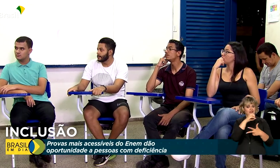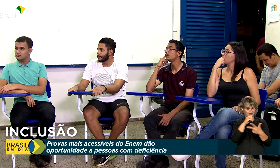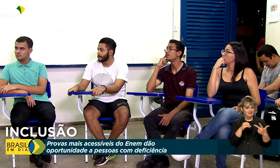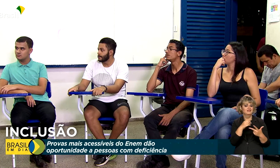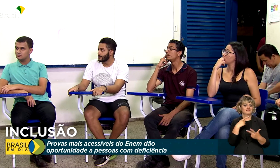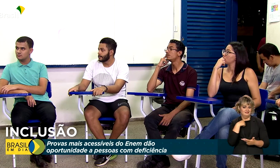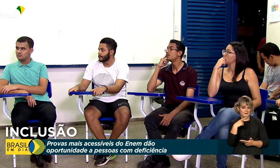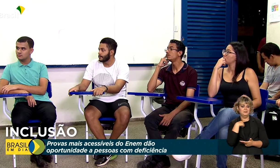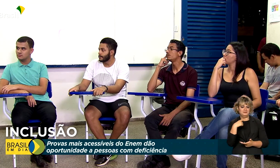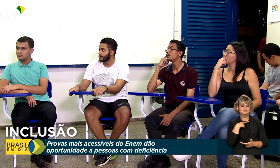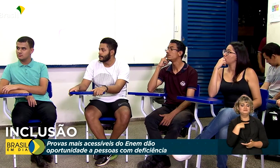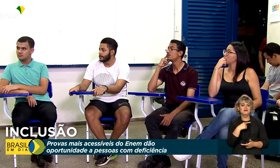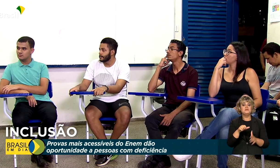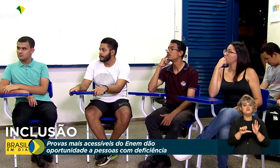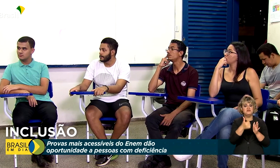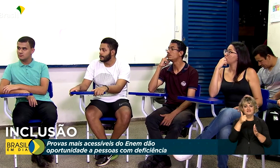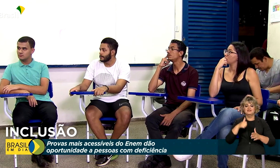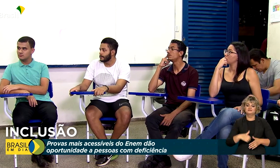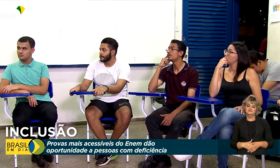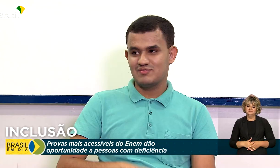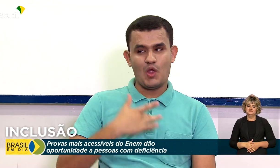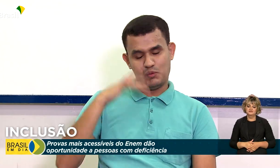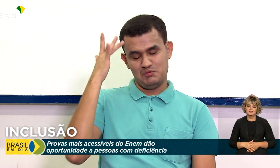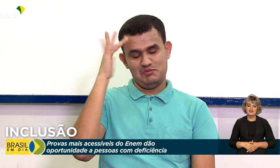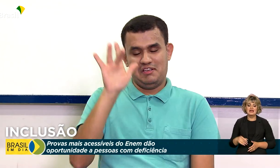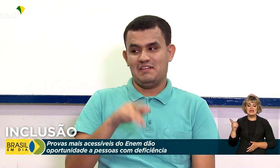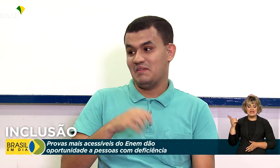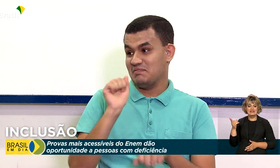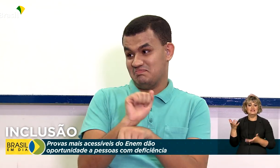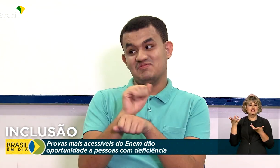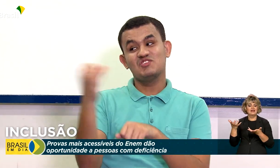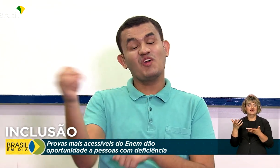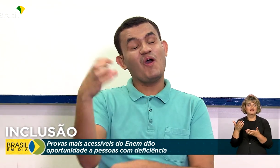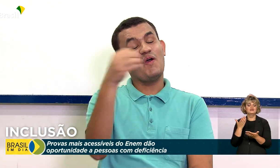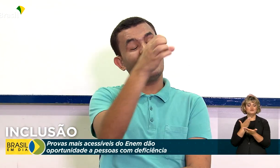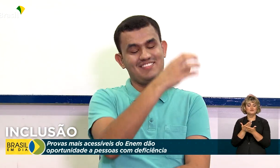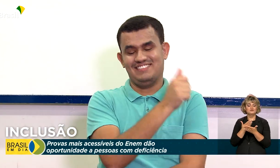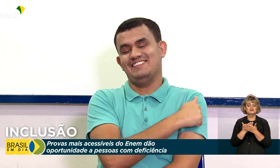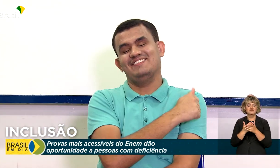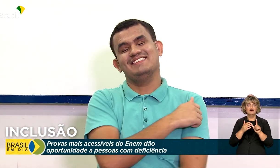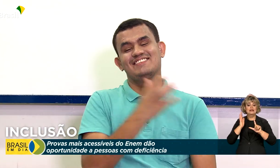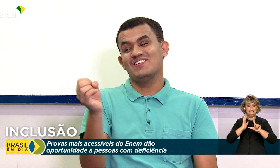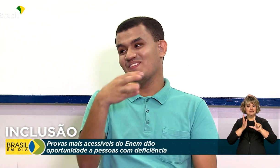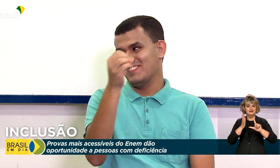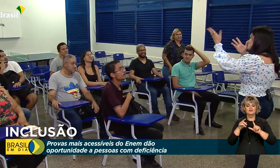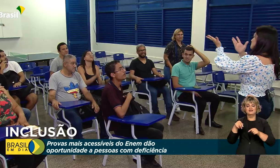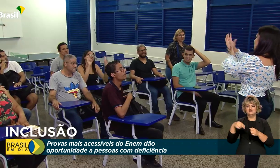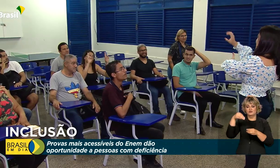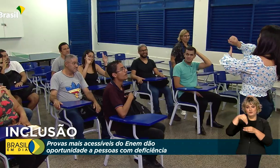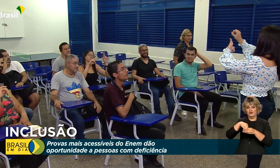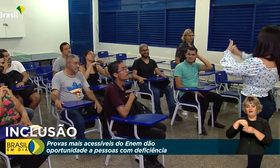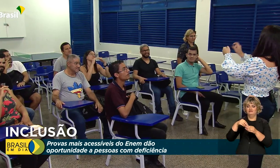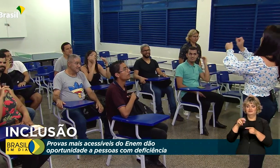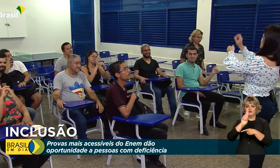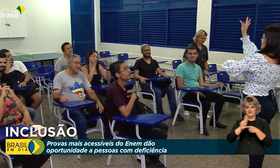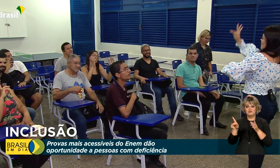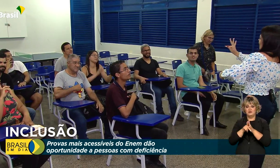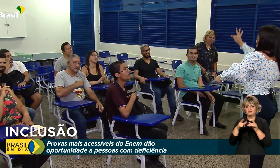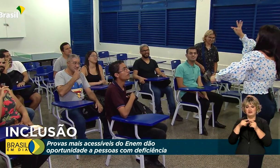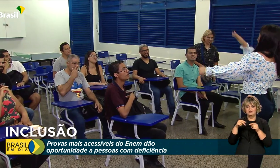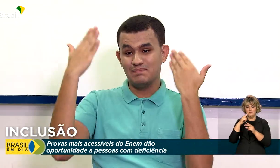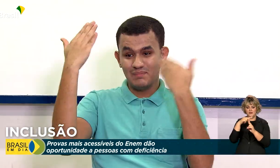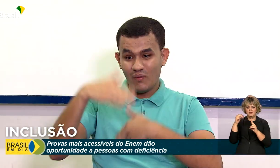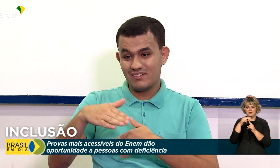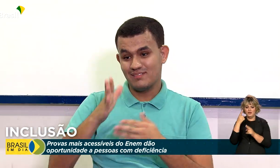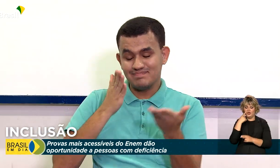Nacional do Ensino Médio pela primeira vez. Ele quer cursar libras na Universidade de Brasília e se tornar professor.